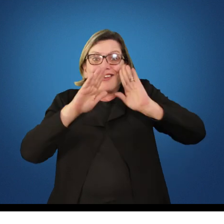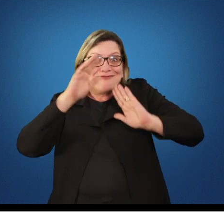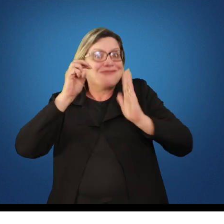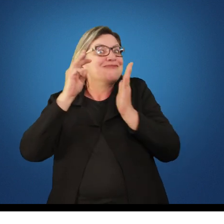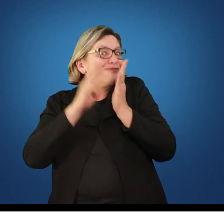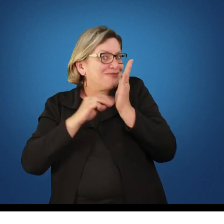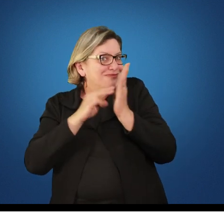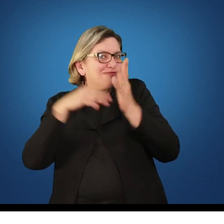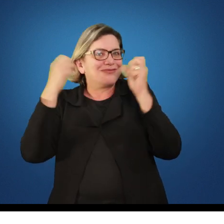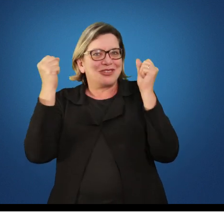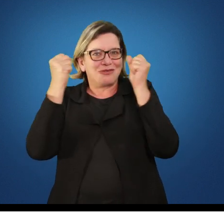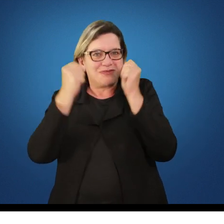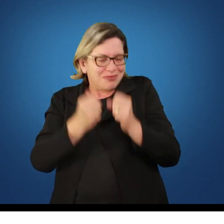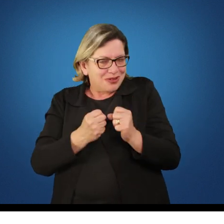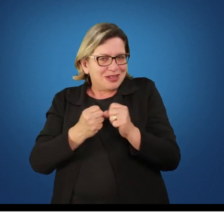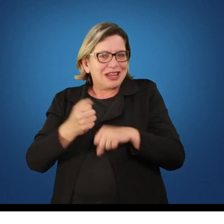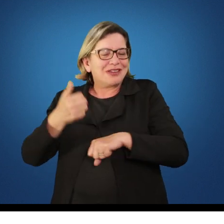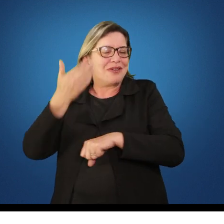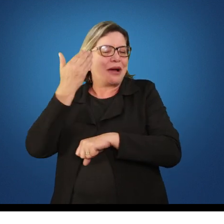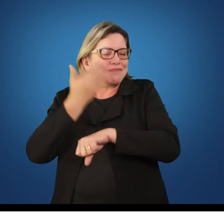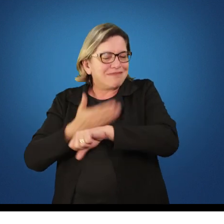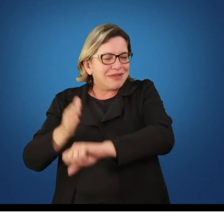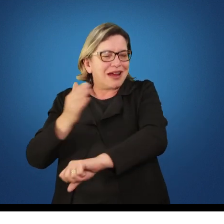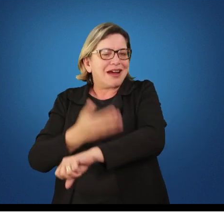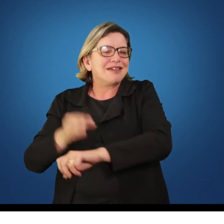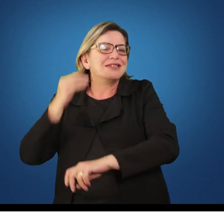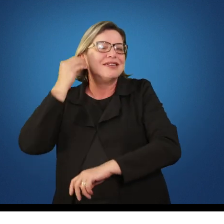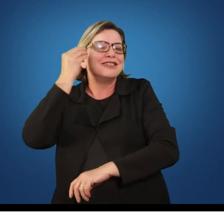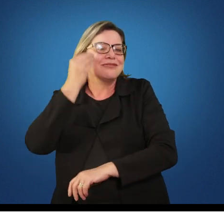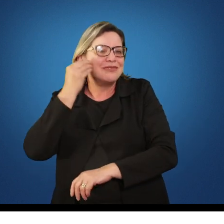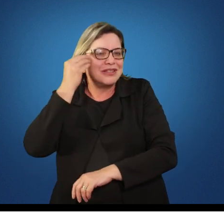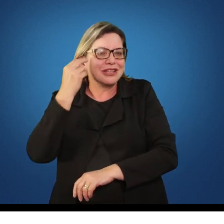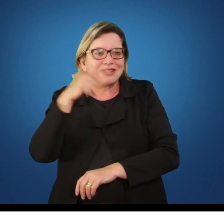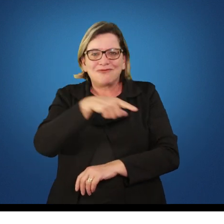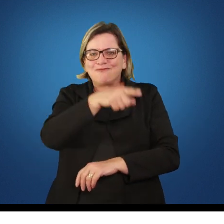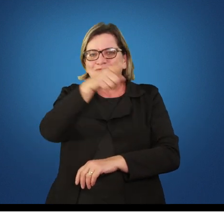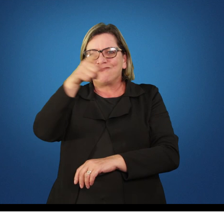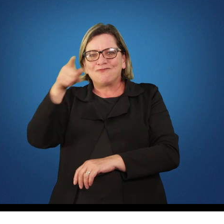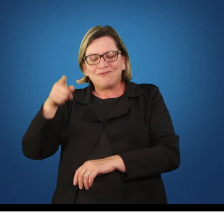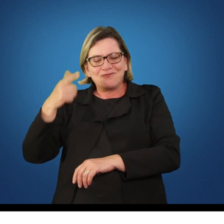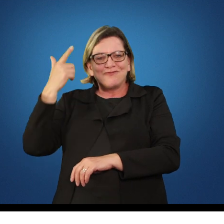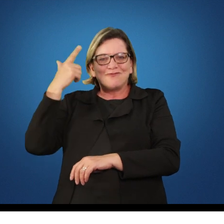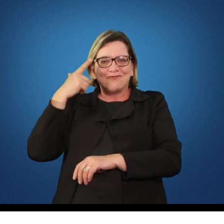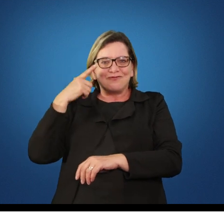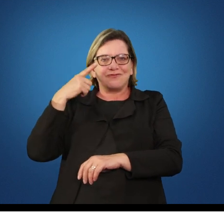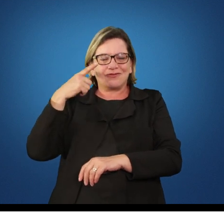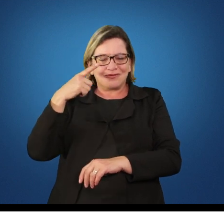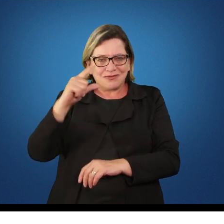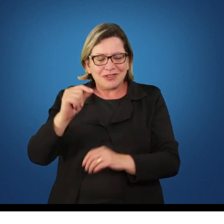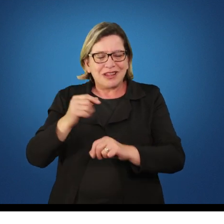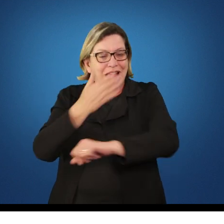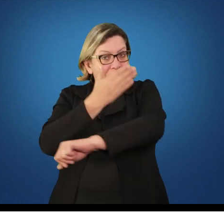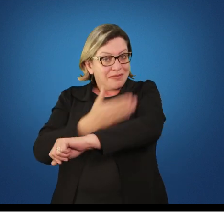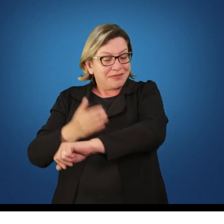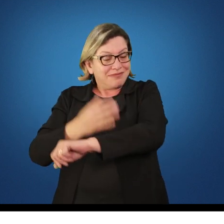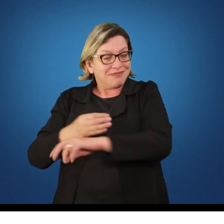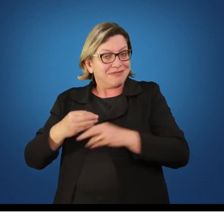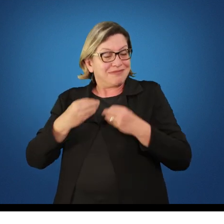vai ser com o tempo, com a prática que vocês estarão inseridos na escola, que irá fornecer esses elementos para vocês.